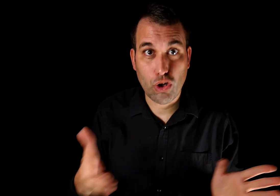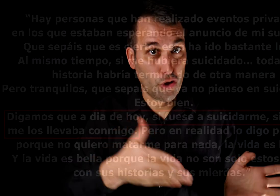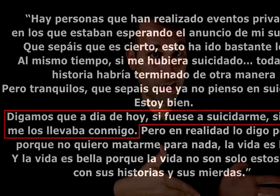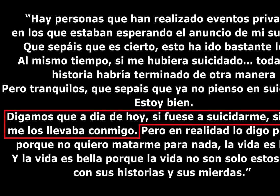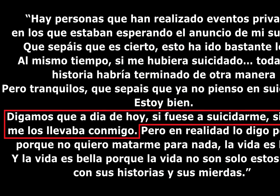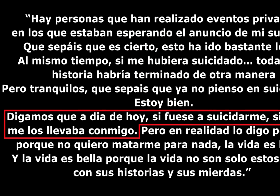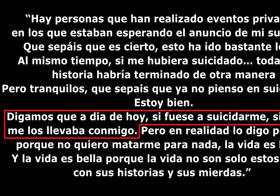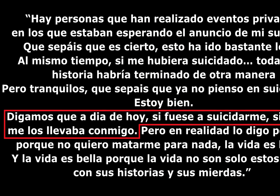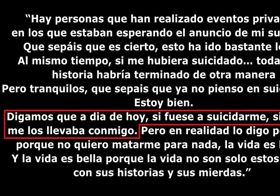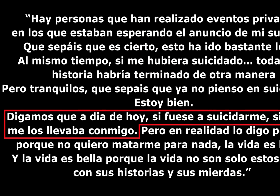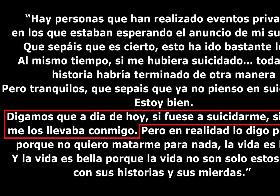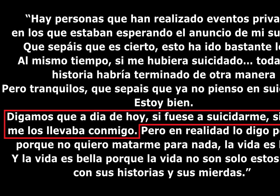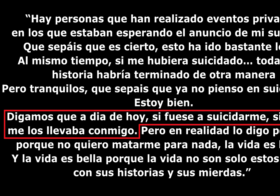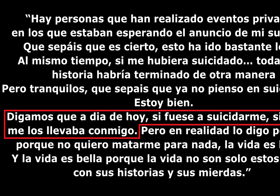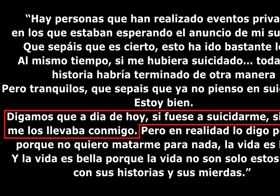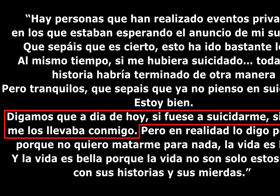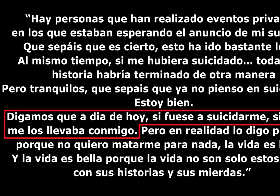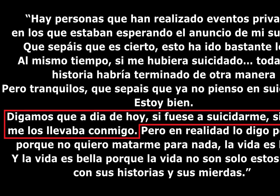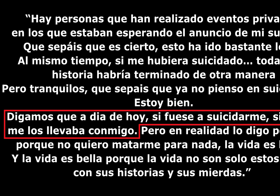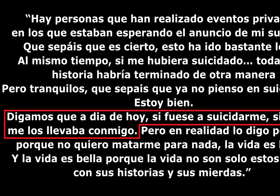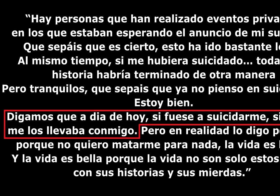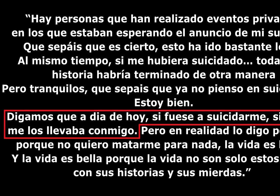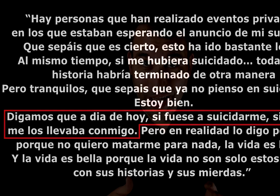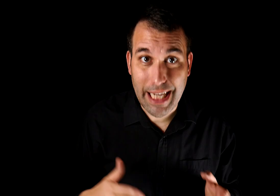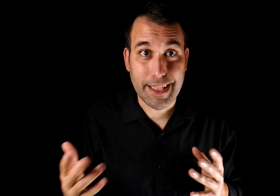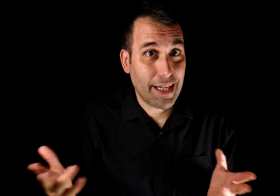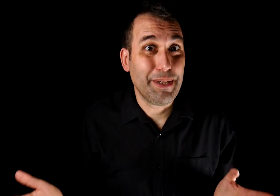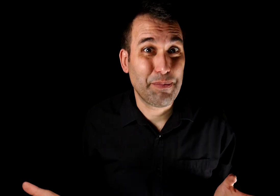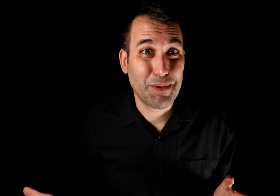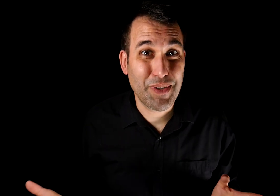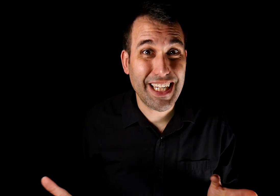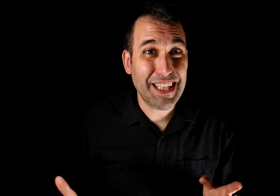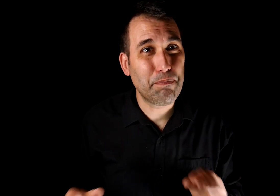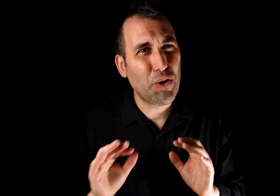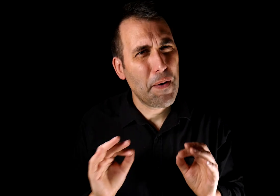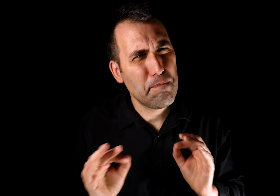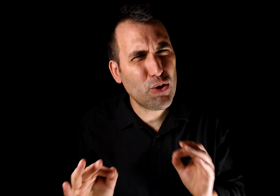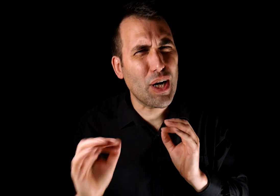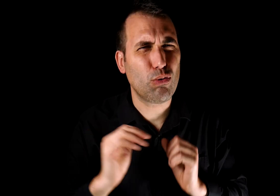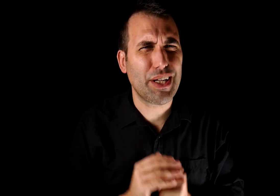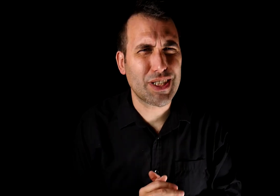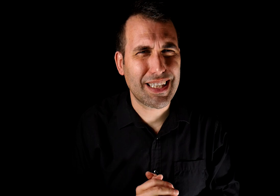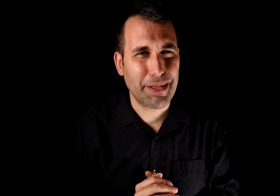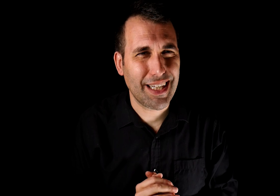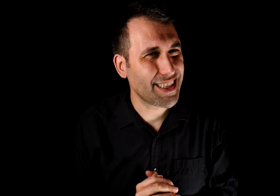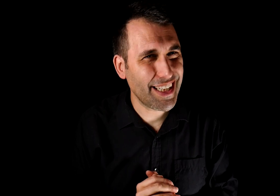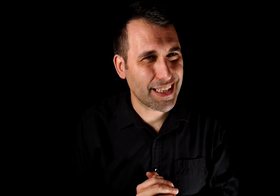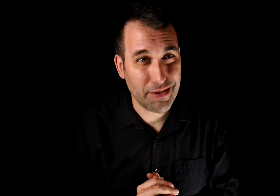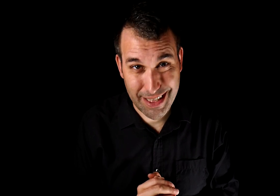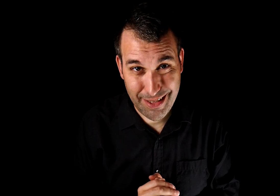que hoy en día preferiría llevárselos con él que irse solo. Así que realmente podemos ver que el tiempo no ha curado exactamente las heridas, ¿no es así?